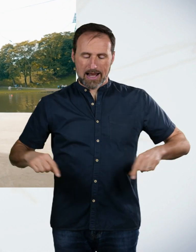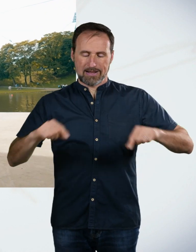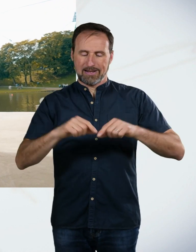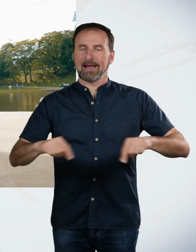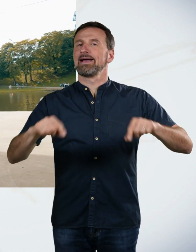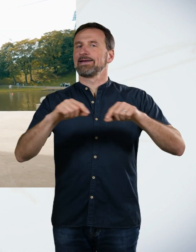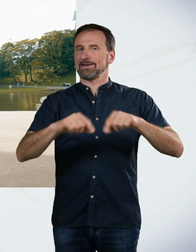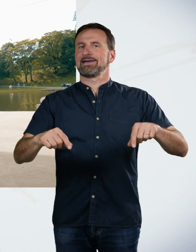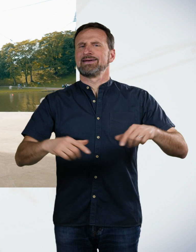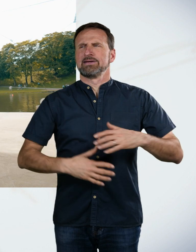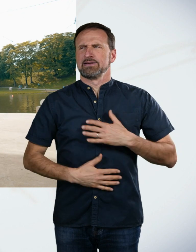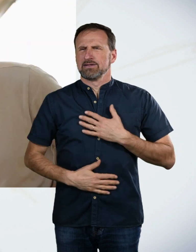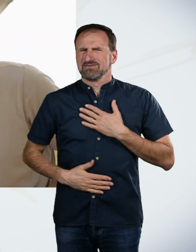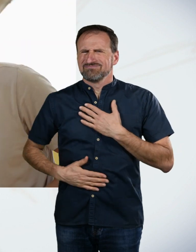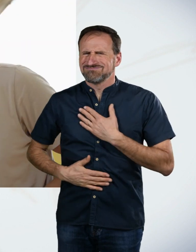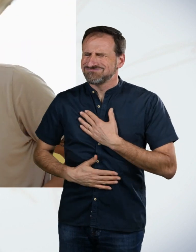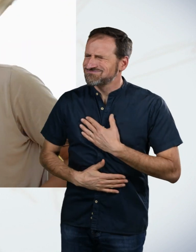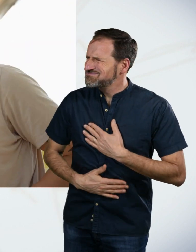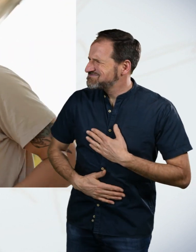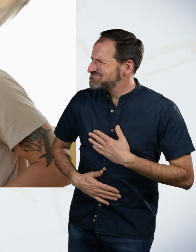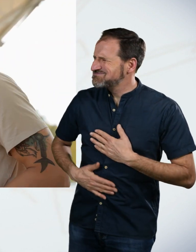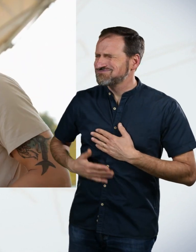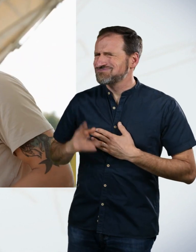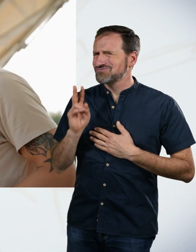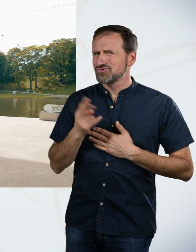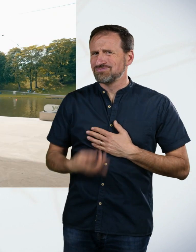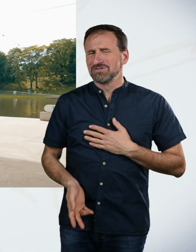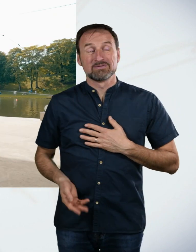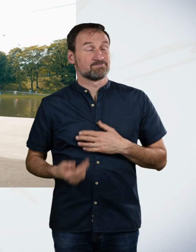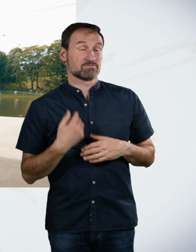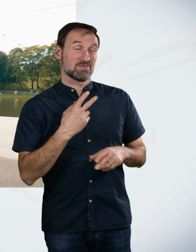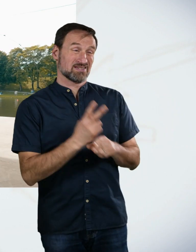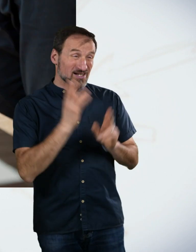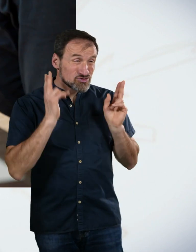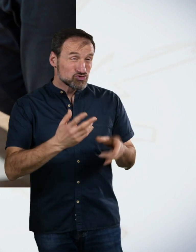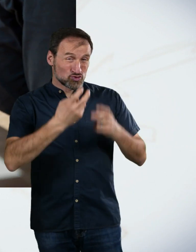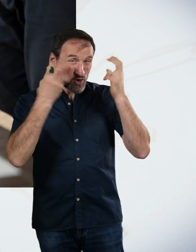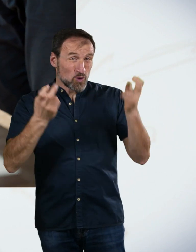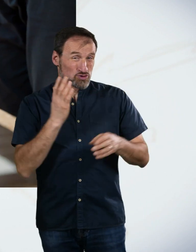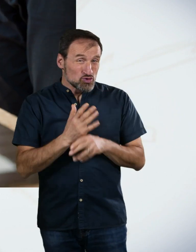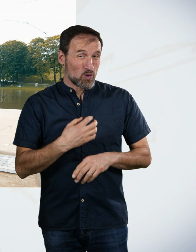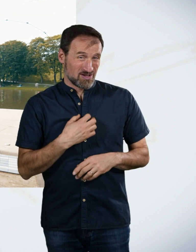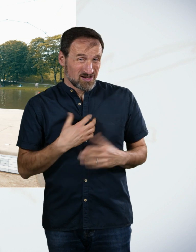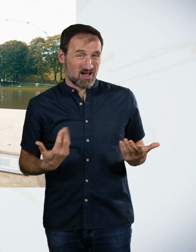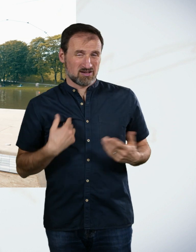Oh, der Magen. Alter Falter. Ich bin schon eigentlich zu Hause krank gewesen und wollte gar nicht herkommen. Aber ich dachte, ich schaff's.